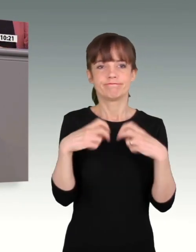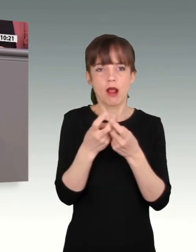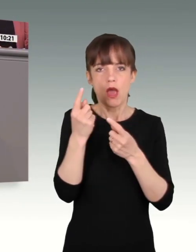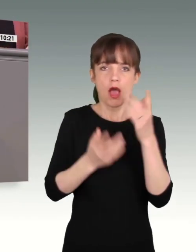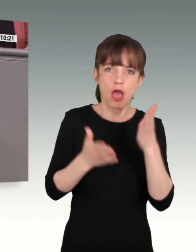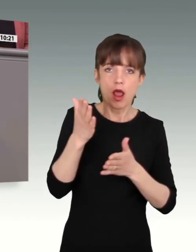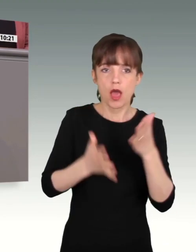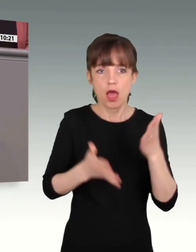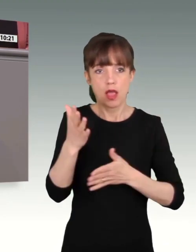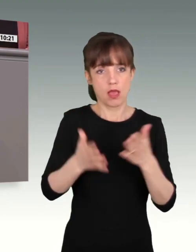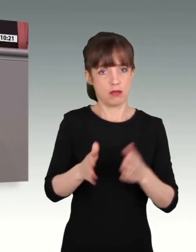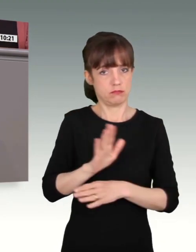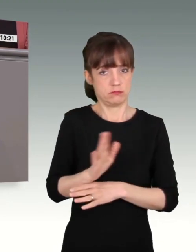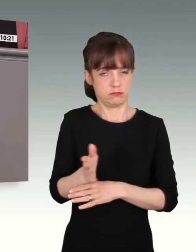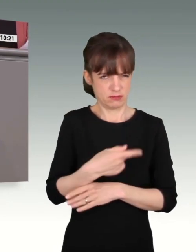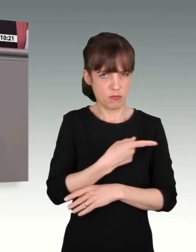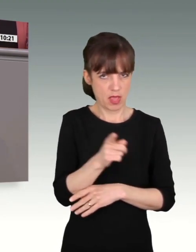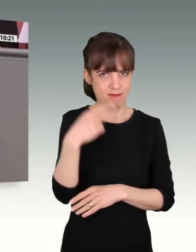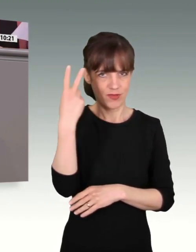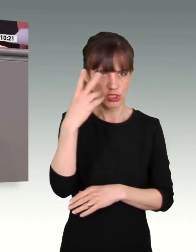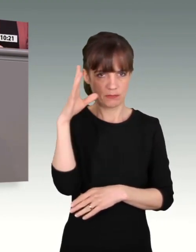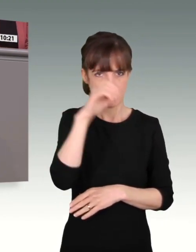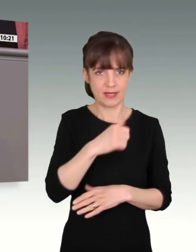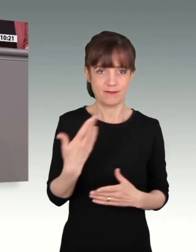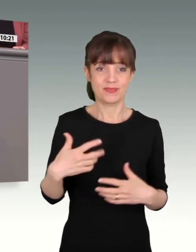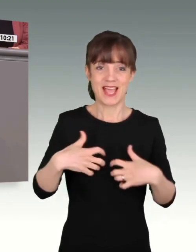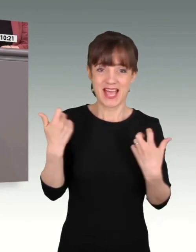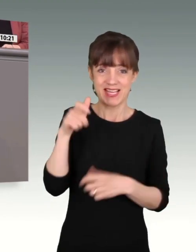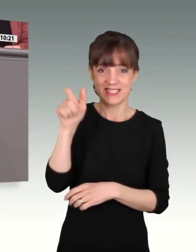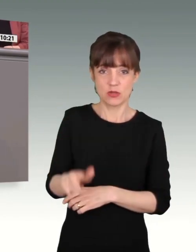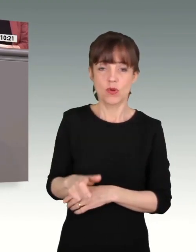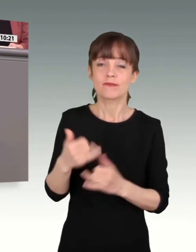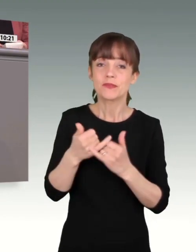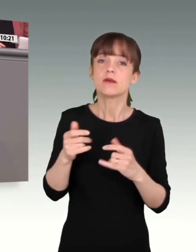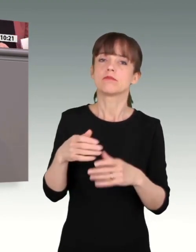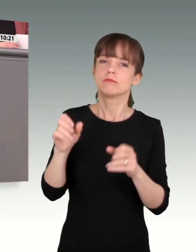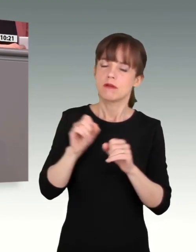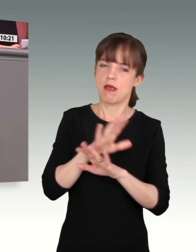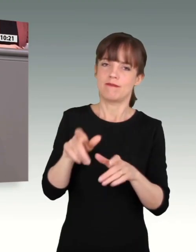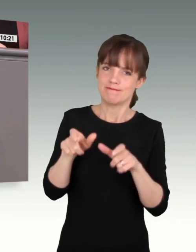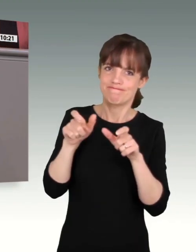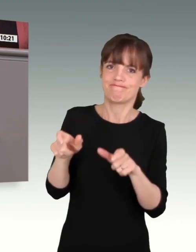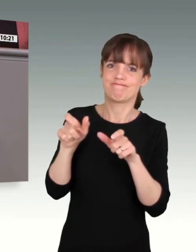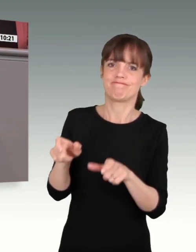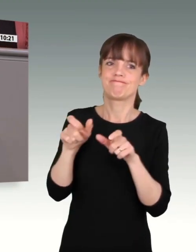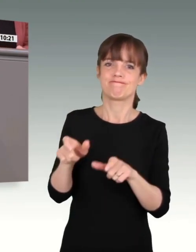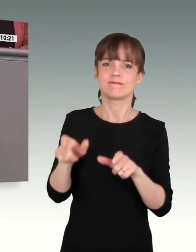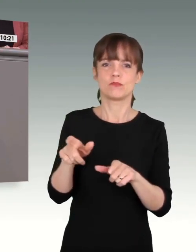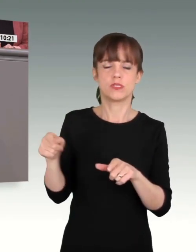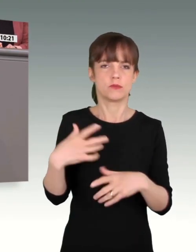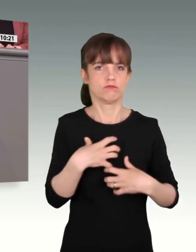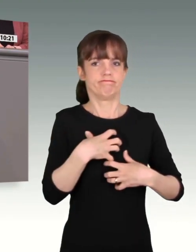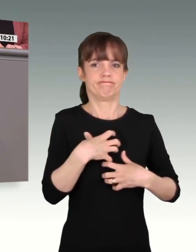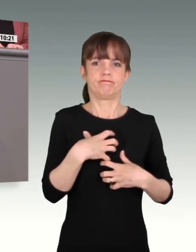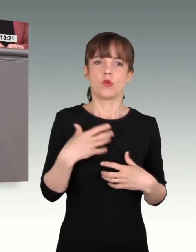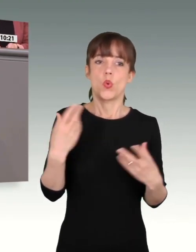Meinungsfreiheit, wenn das plötzlich nicht mehr vorhanden ist, dann erkennen wir deren Wert. Die Bundeswehr ist unser Garant für genau diese freiheitlichen Werte.